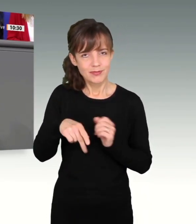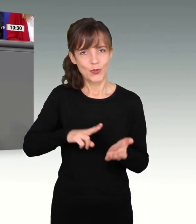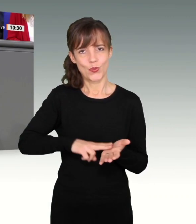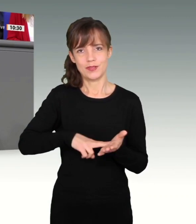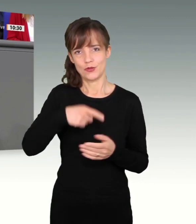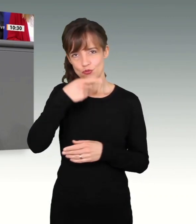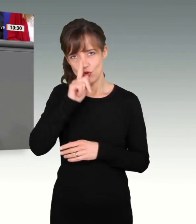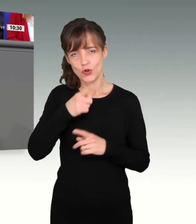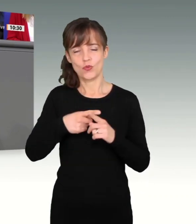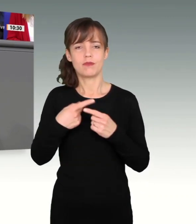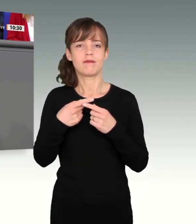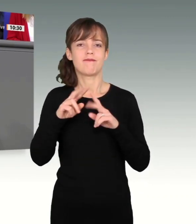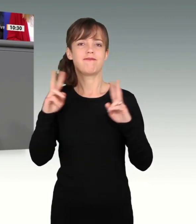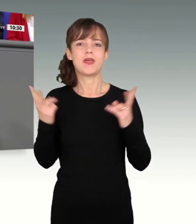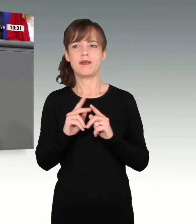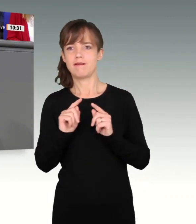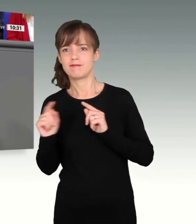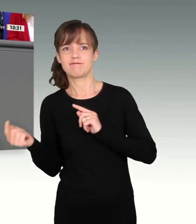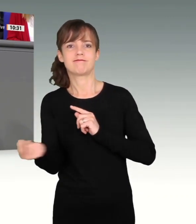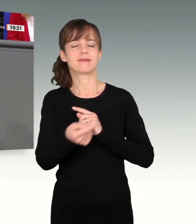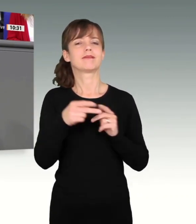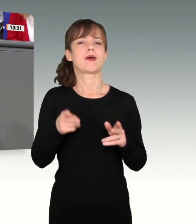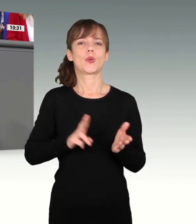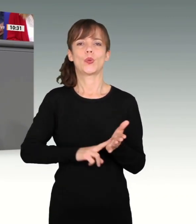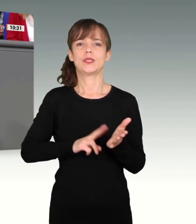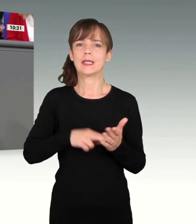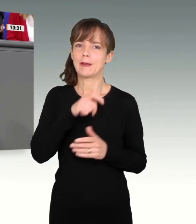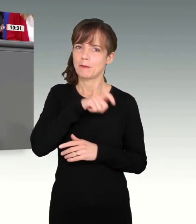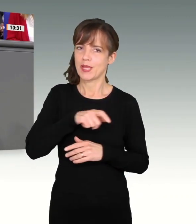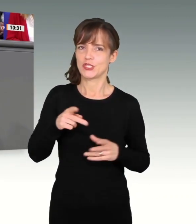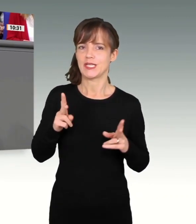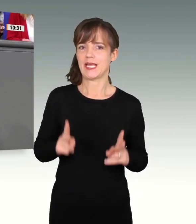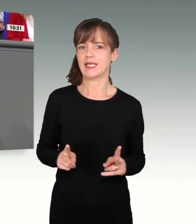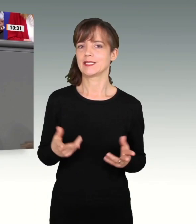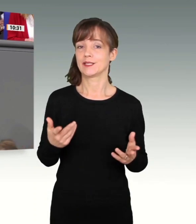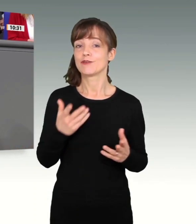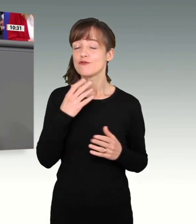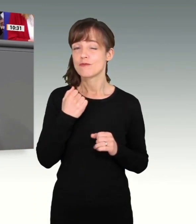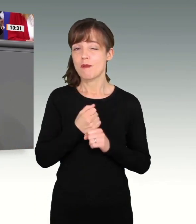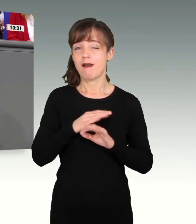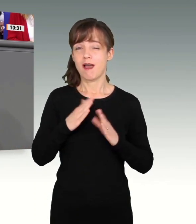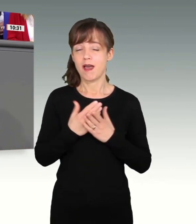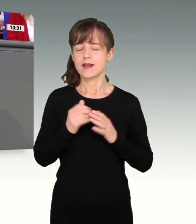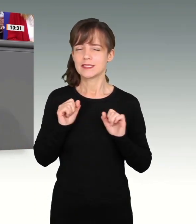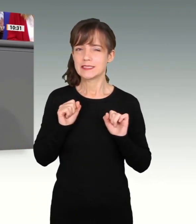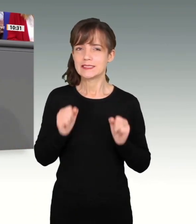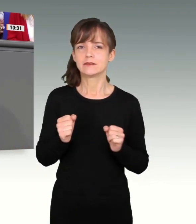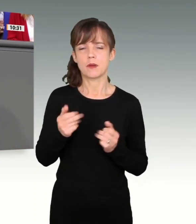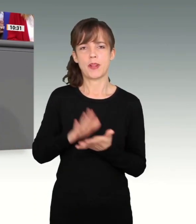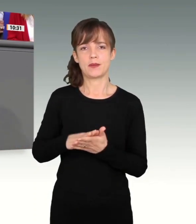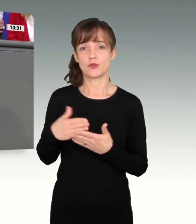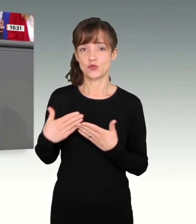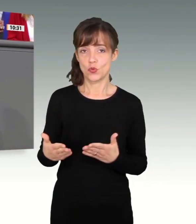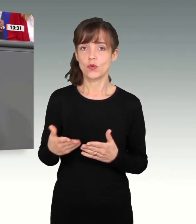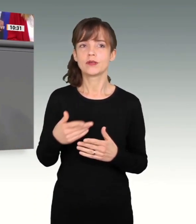gelten eben aber auch in anderen Teilen der Welt. Wir wollen alles dafür tun und alles dazu beitragen, dem auch Geltung zu verschaffen. Wir wollen,